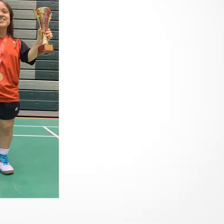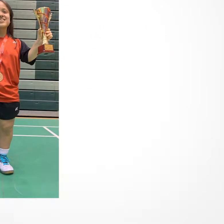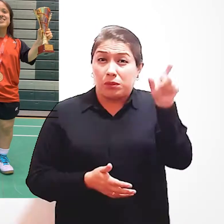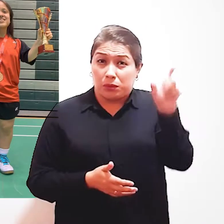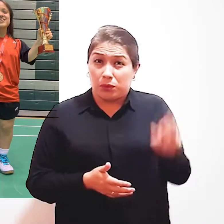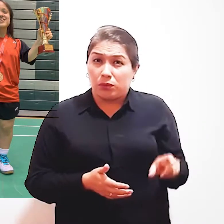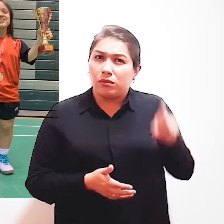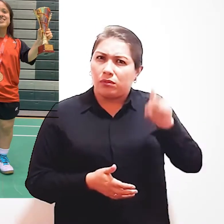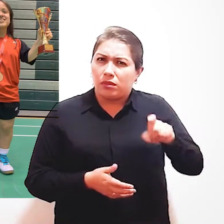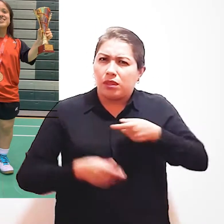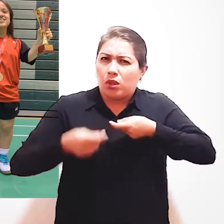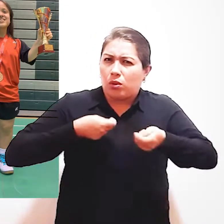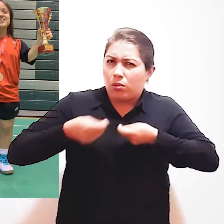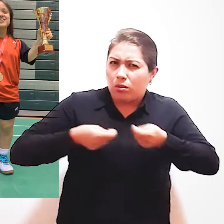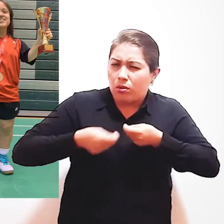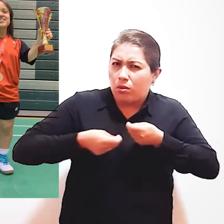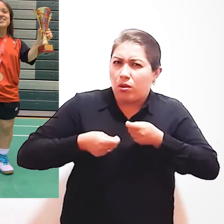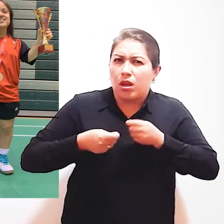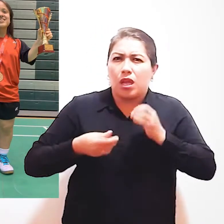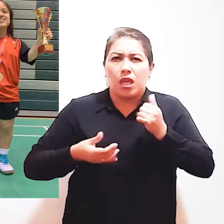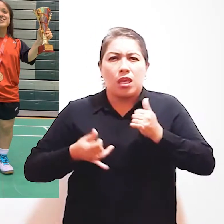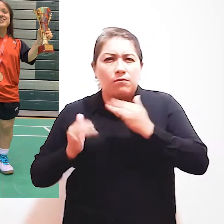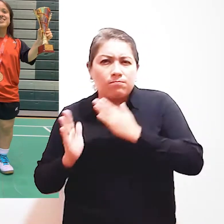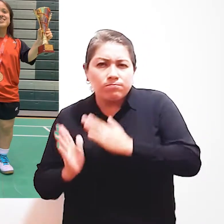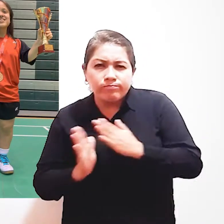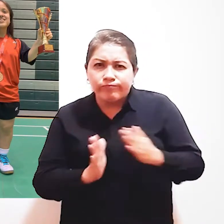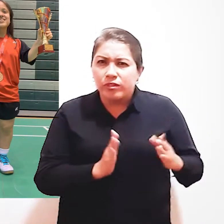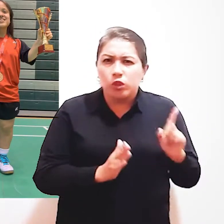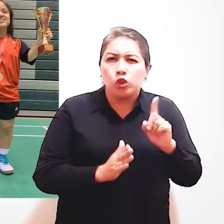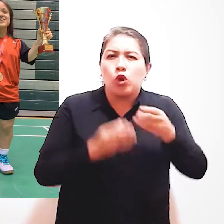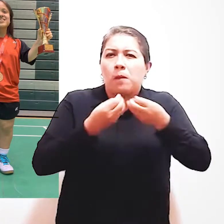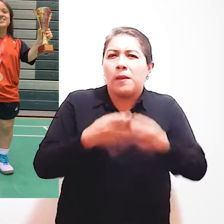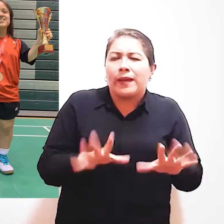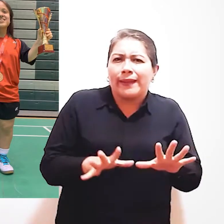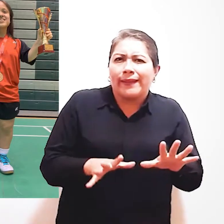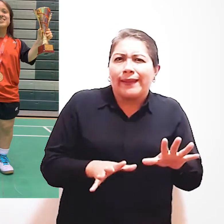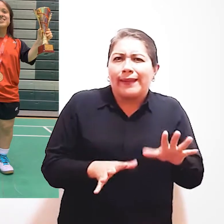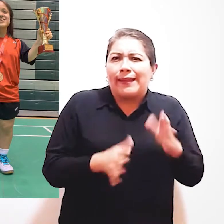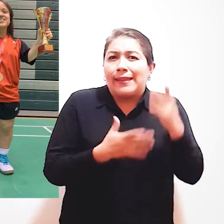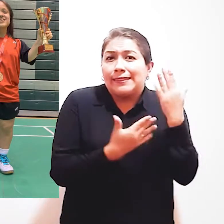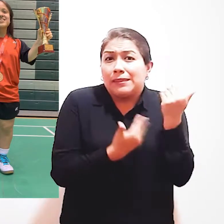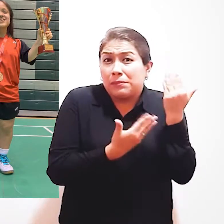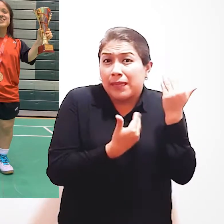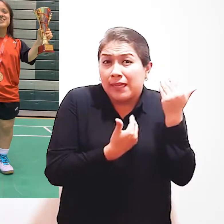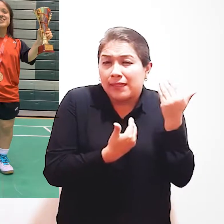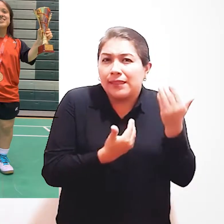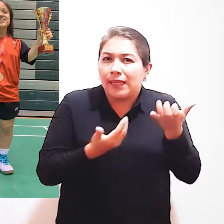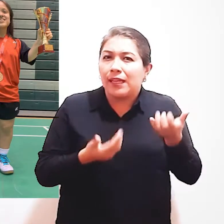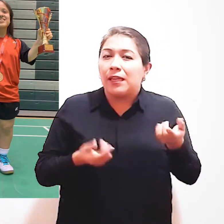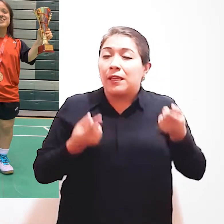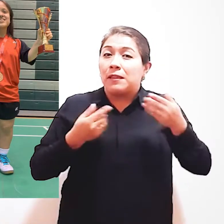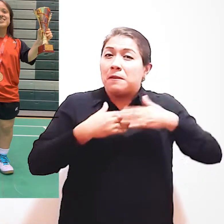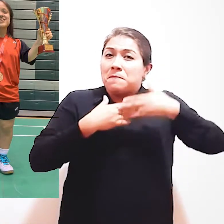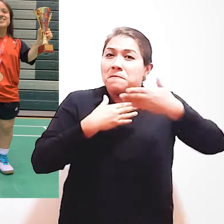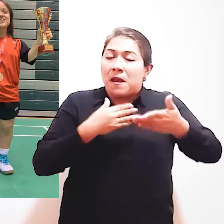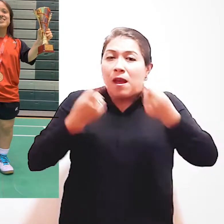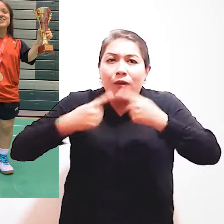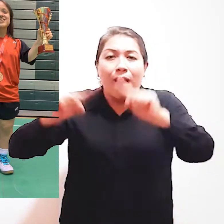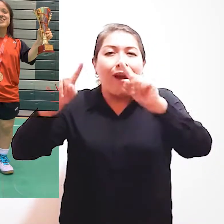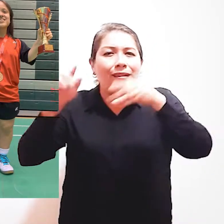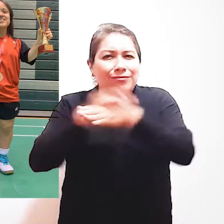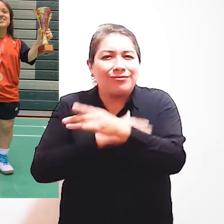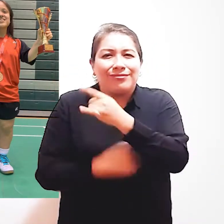Supo claramente que tenía que disciplinarse Organizarse y no perder la motivación Tras lograr ingresar a la